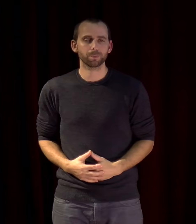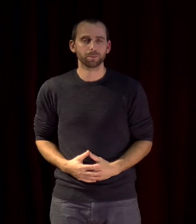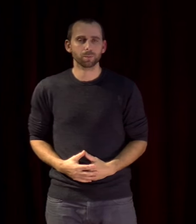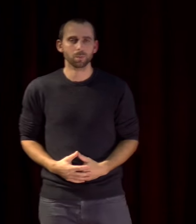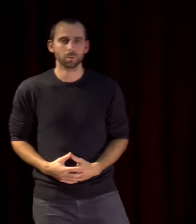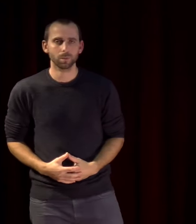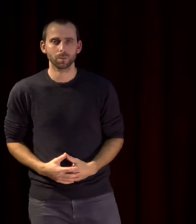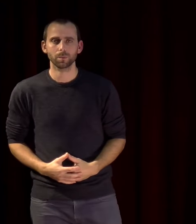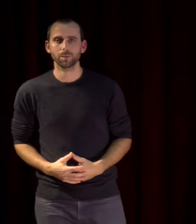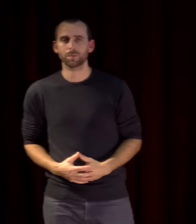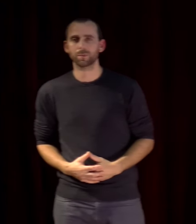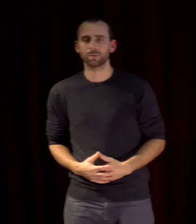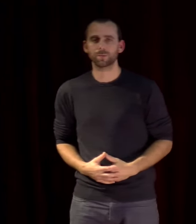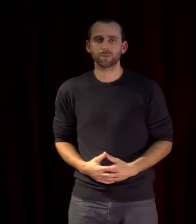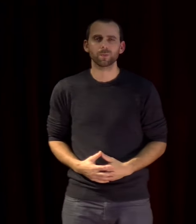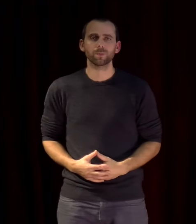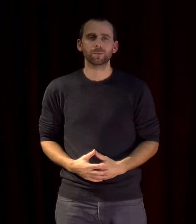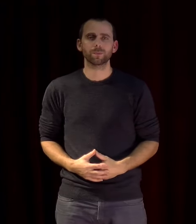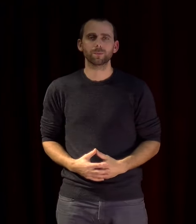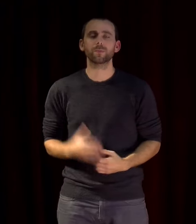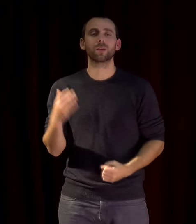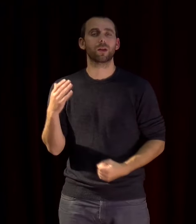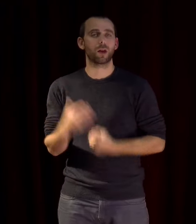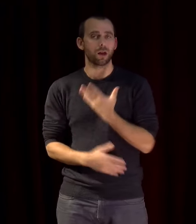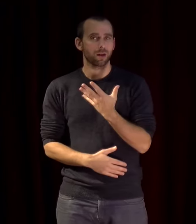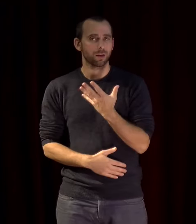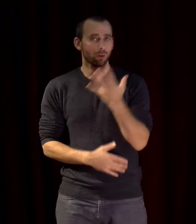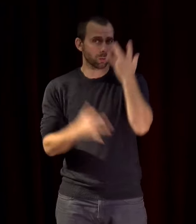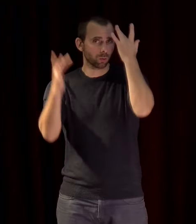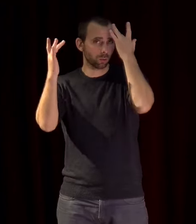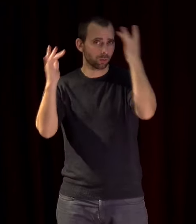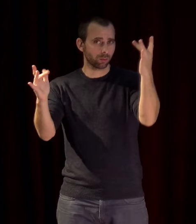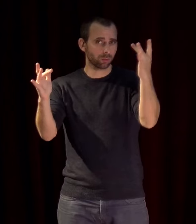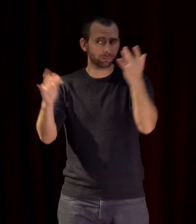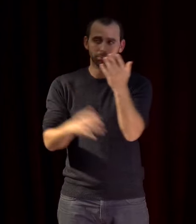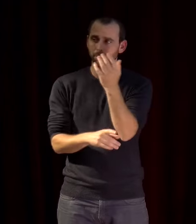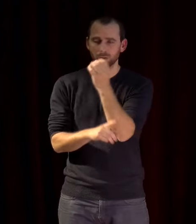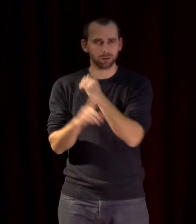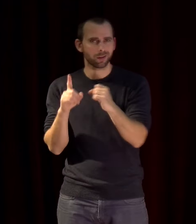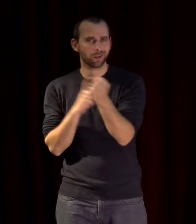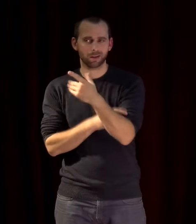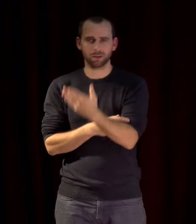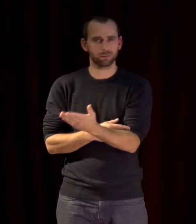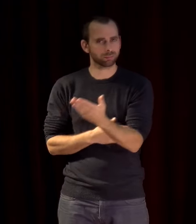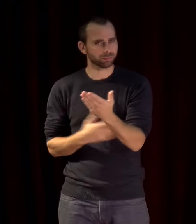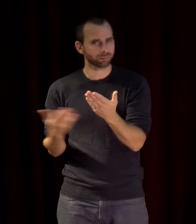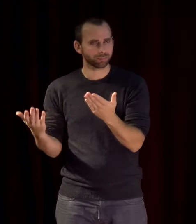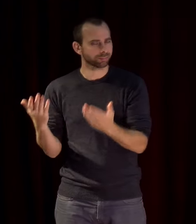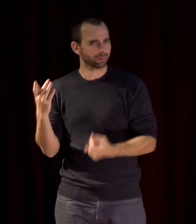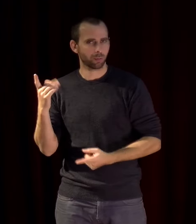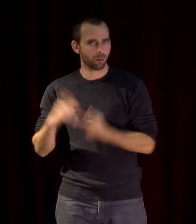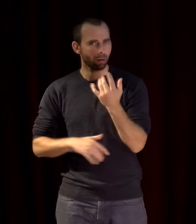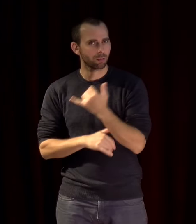l'art et la culture qui sont le coeur vibrant de chaque société et constituent potentiellement des liens forts